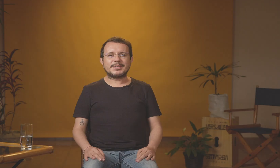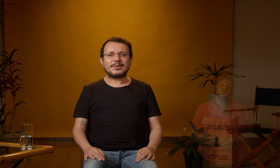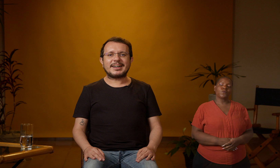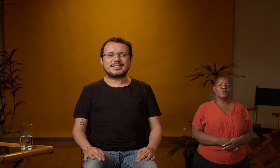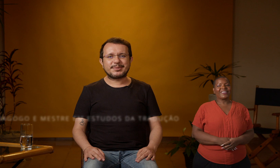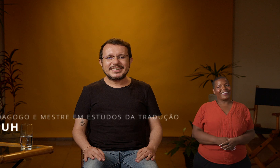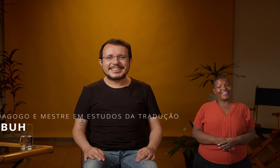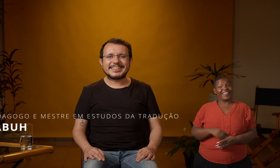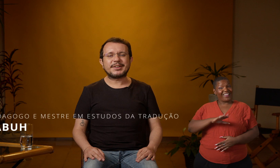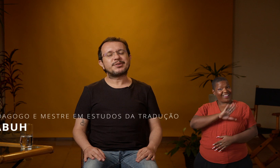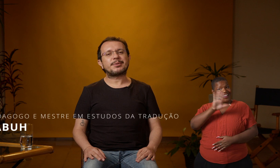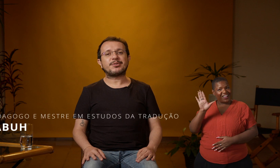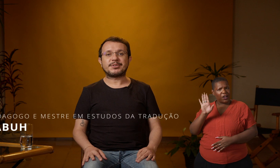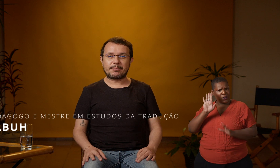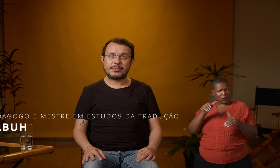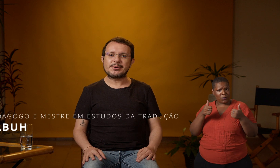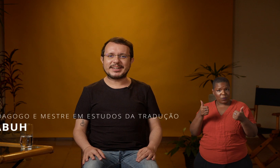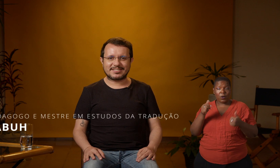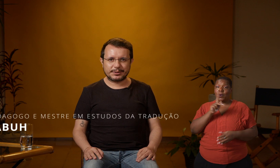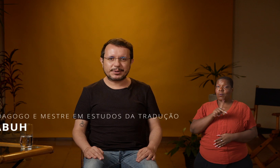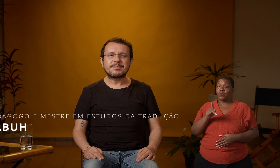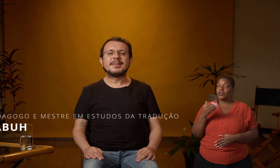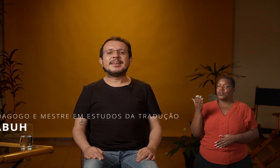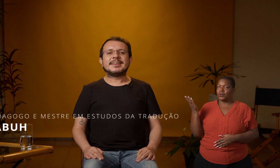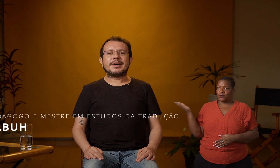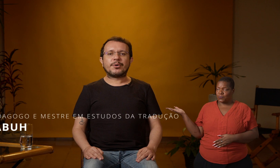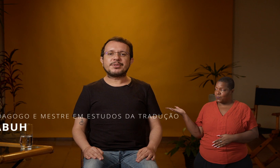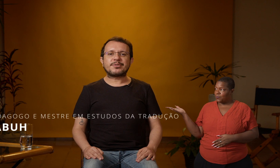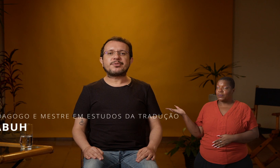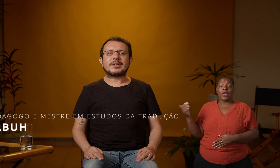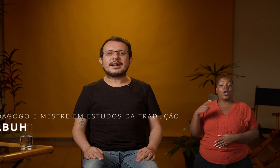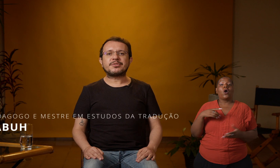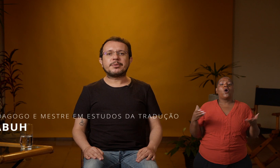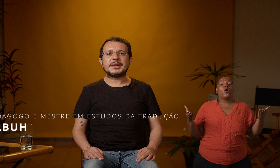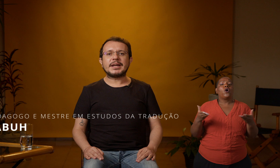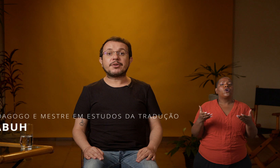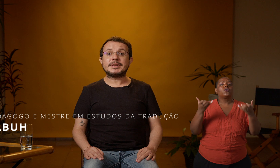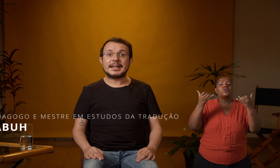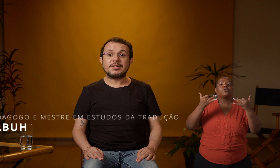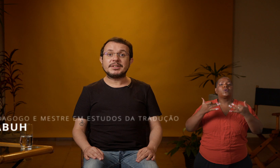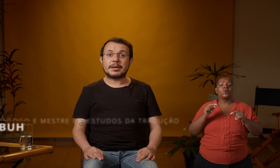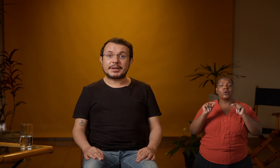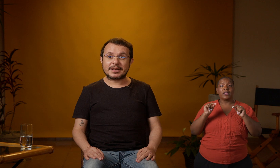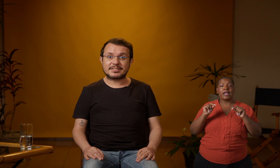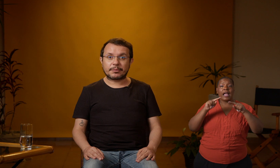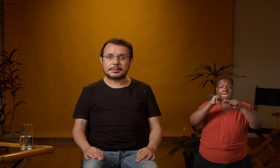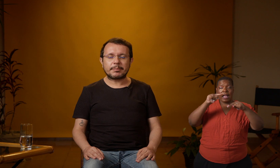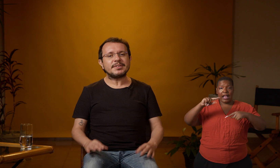Olá, tudo bem? tudo Eu sou o professor Tabu Corrêa Silva. Hoje nós vamos falar sobre a janela de interpretação. Mas